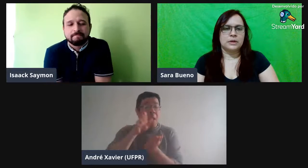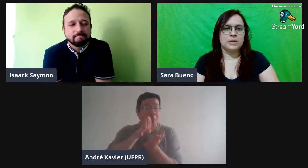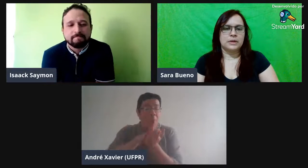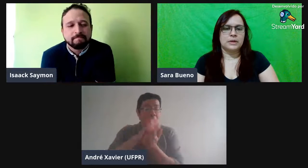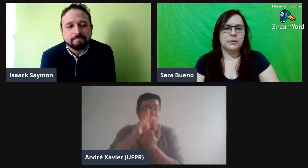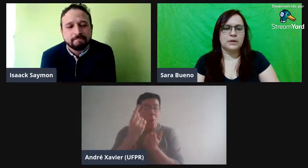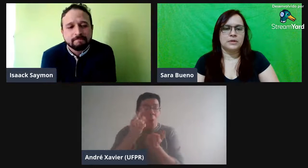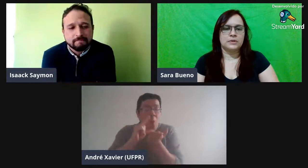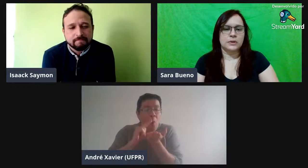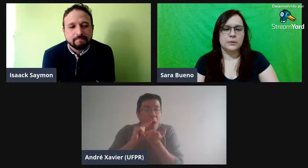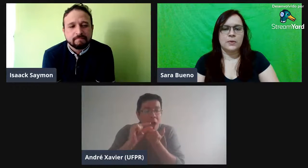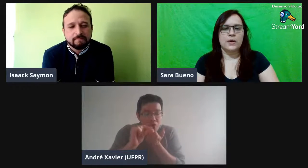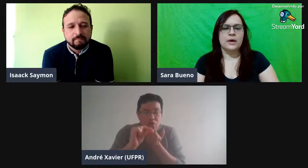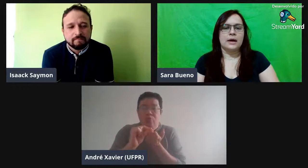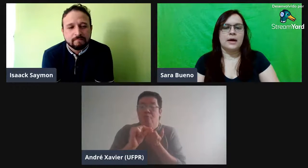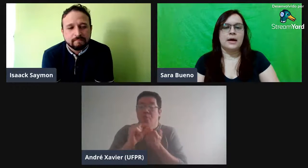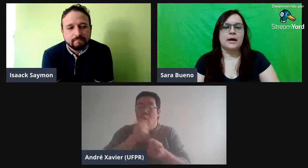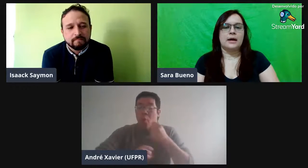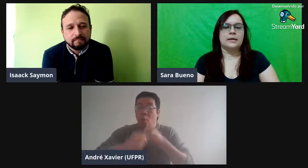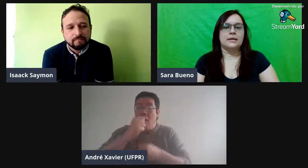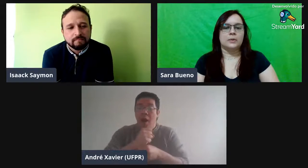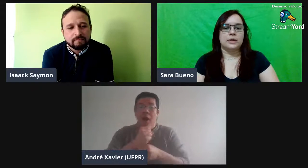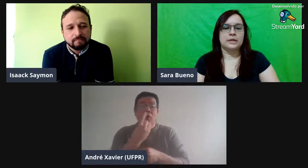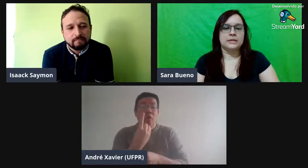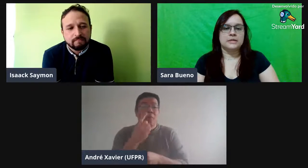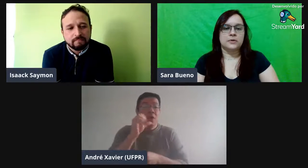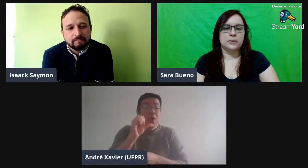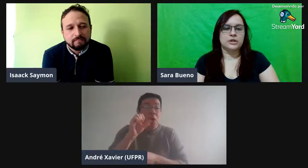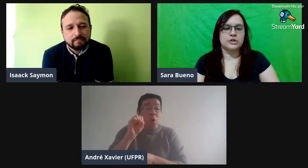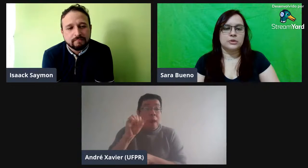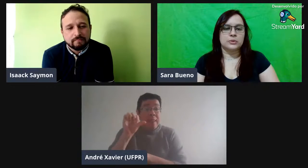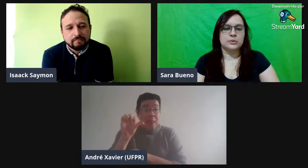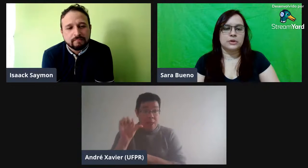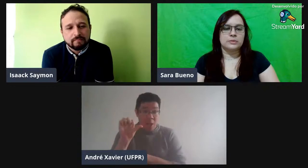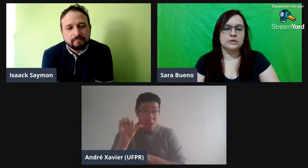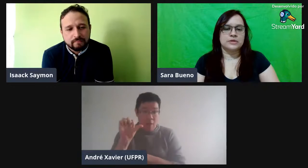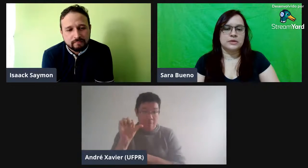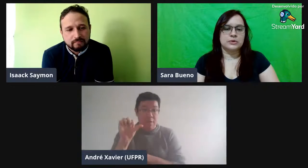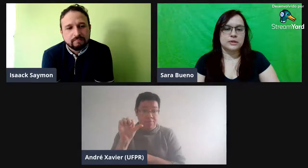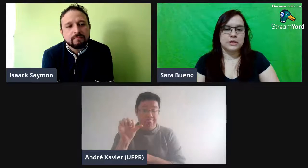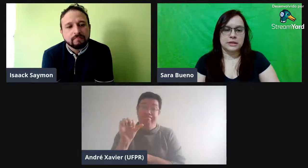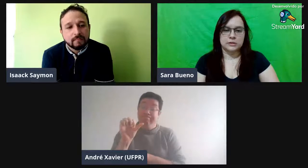Não conheço, não. Ah, então, ele escreveu um artigo em 1989.